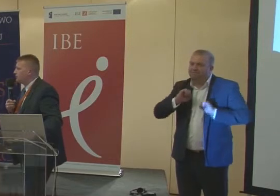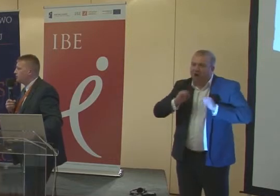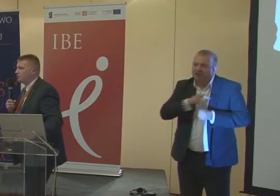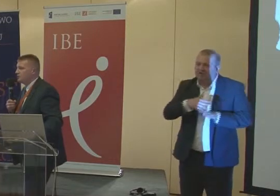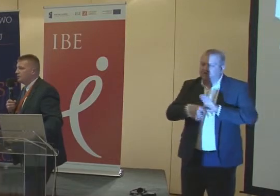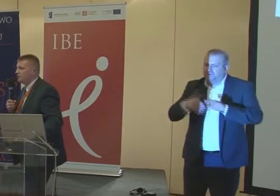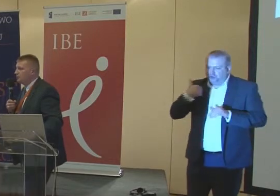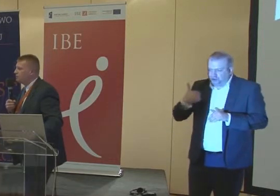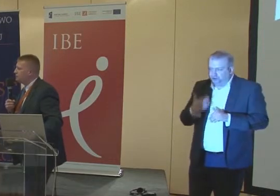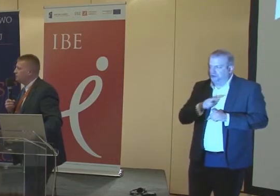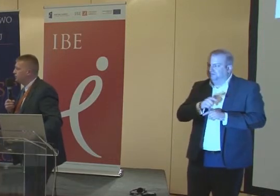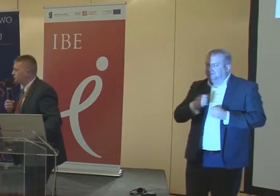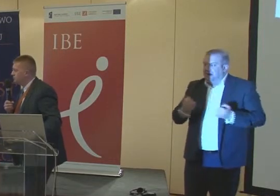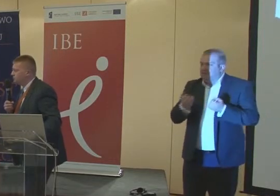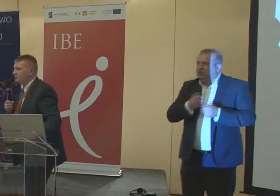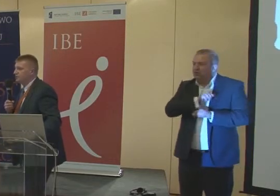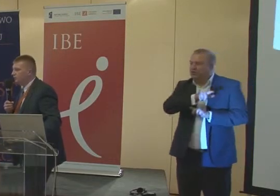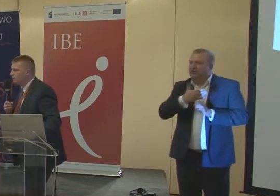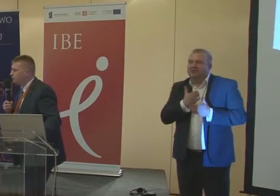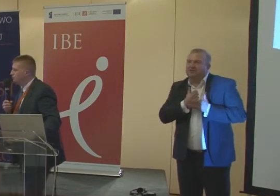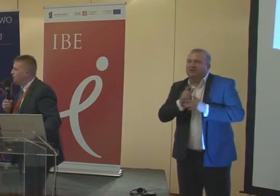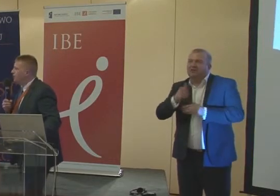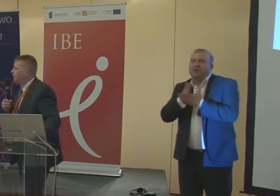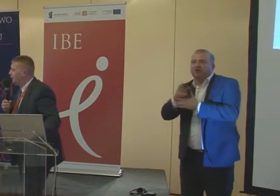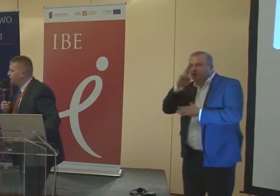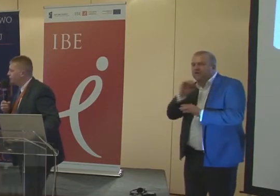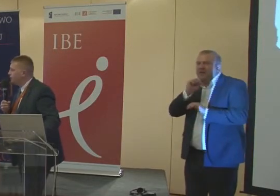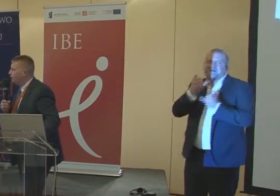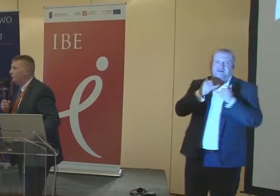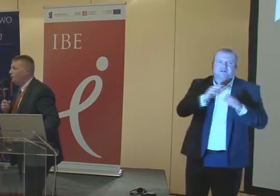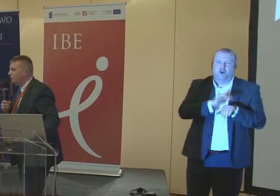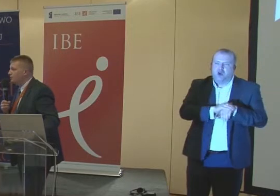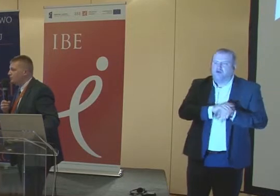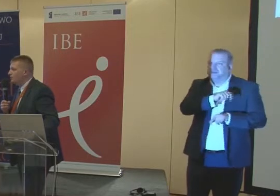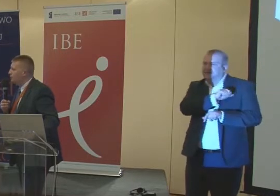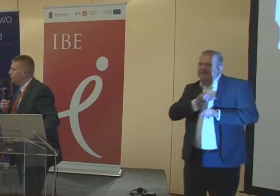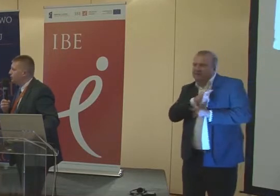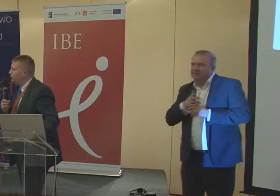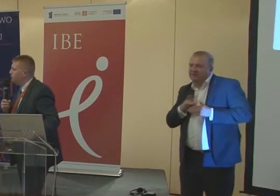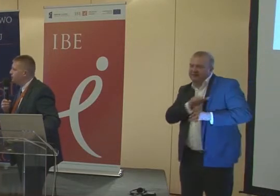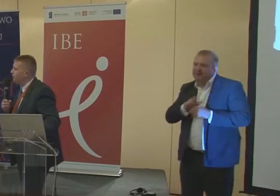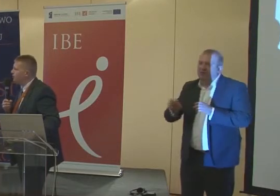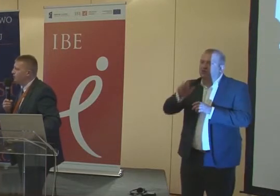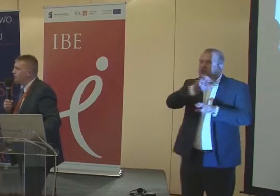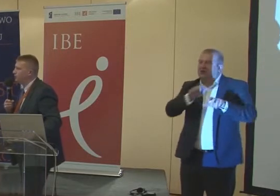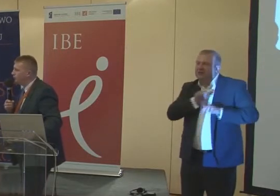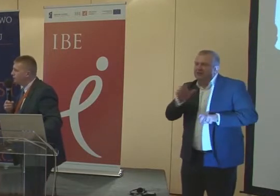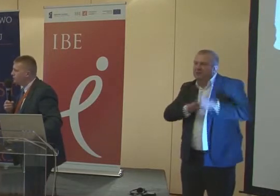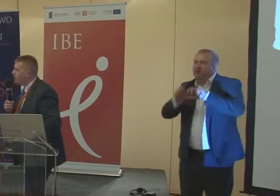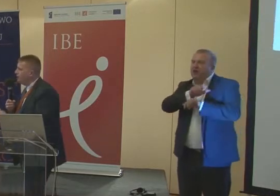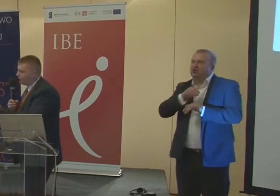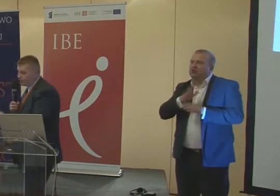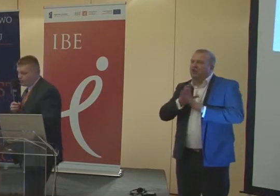staramy się, żeby oni rzeczywiście nie korzystali z pomocy ani rodziców, ani kolegów. Po prostu sami poruszają się po